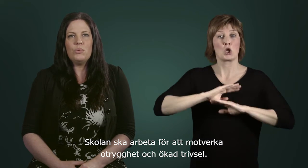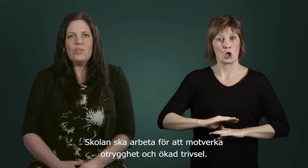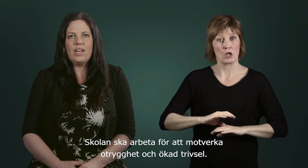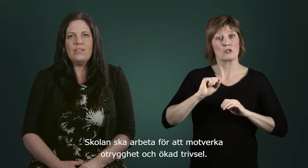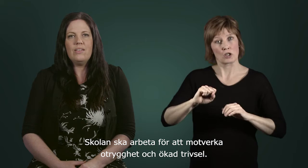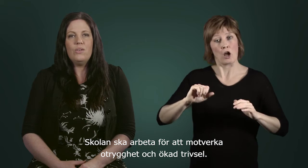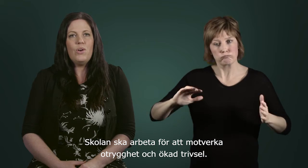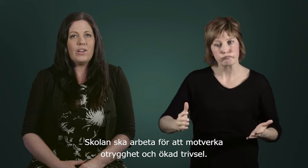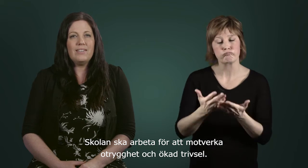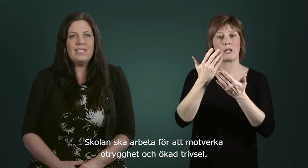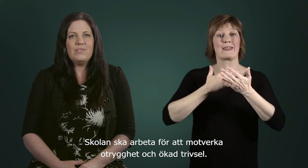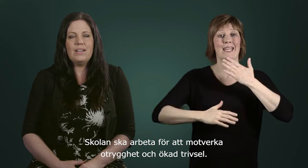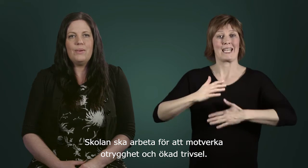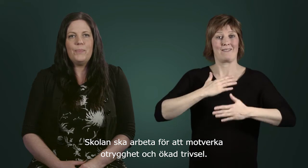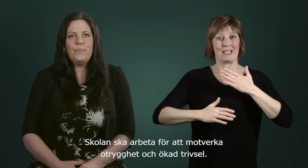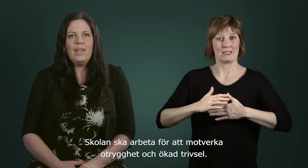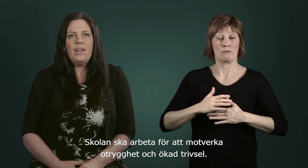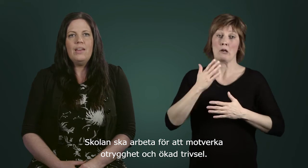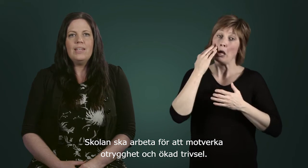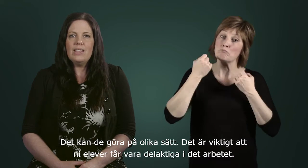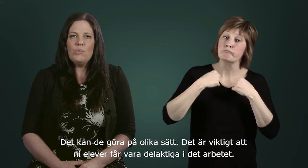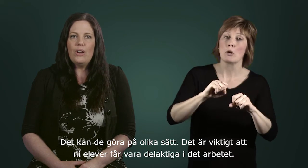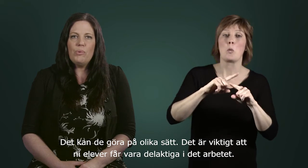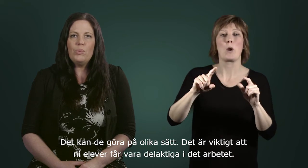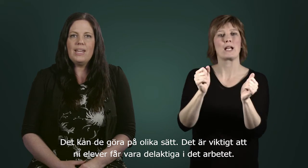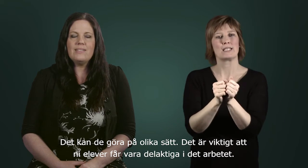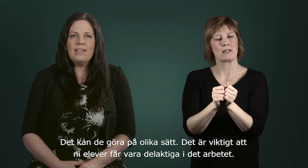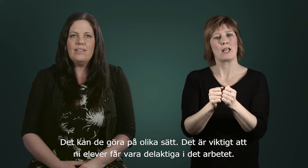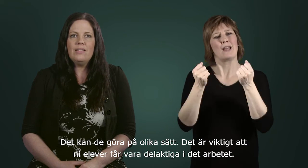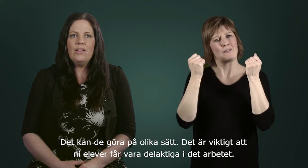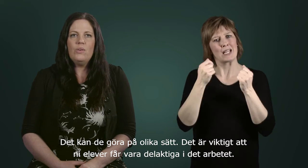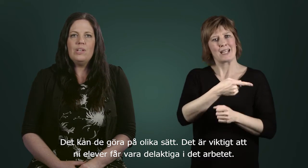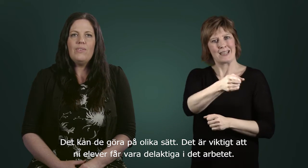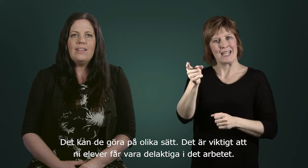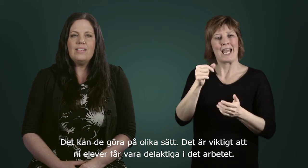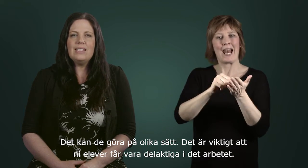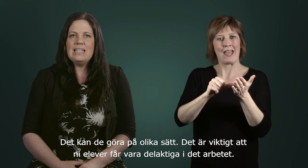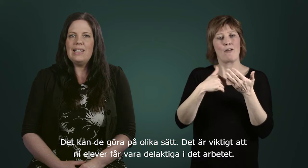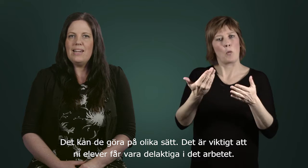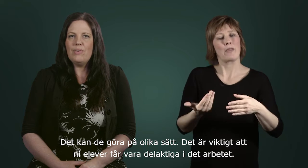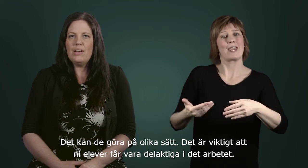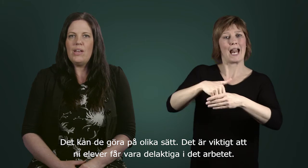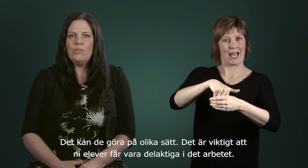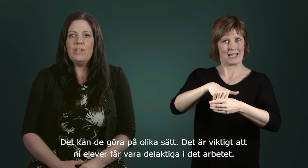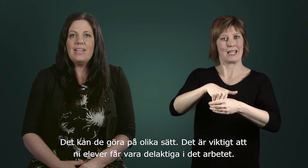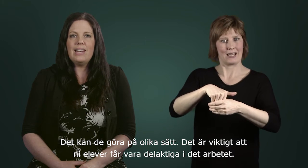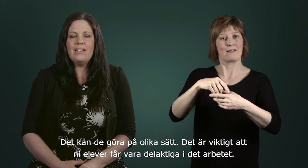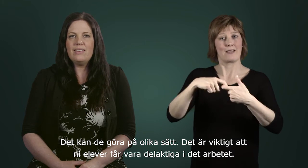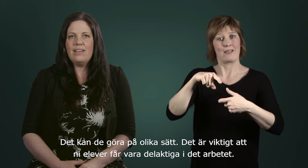otrygghet och öka trivseln. Det kan de göra på olika sätt. Och det är viktigt att ni elever får vara delaktiga